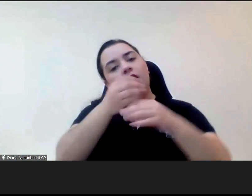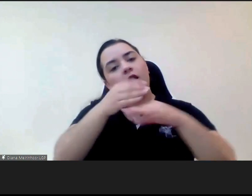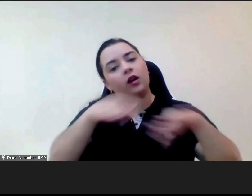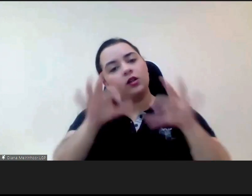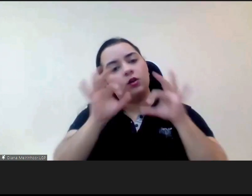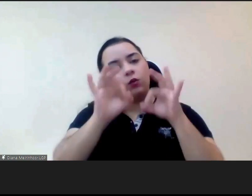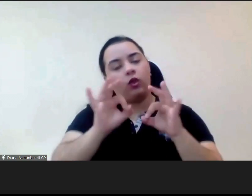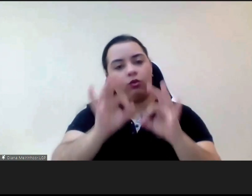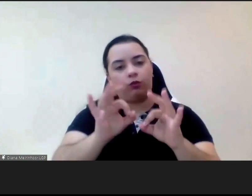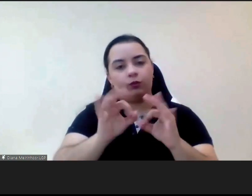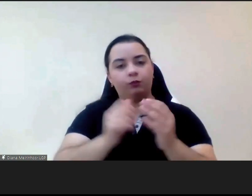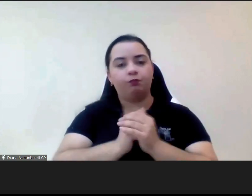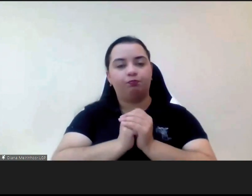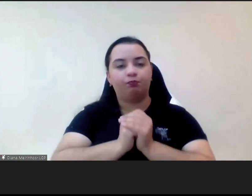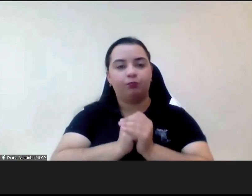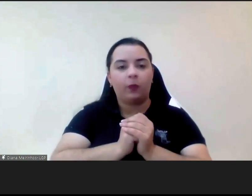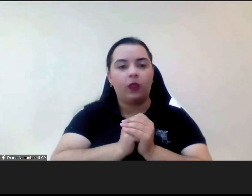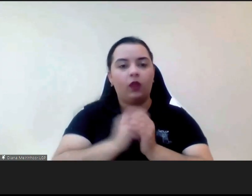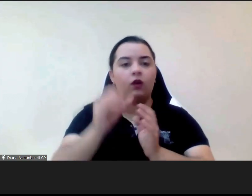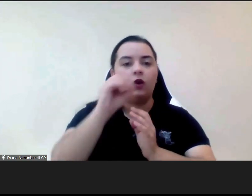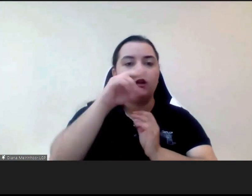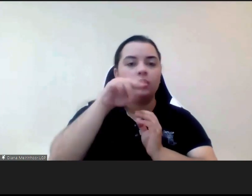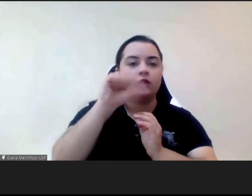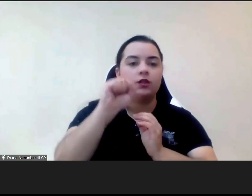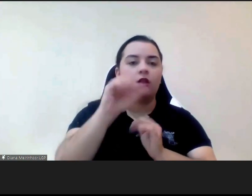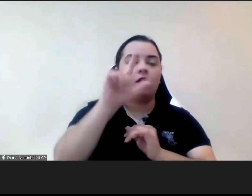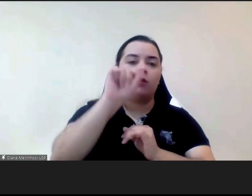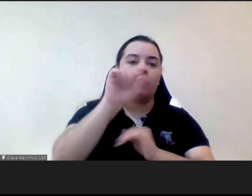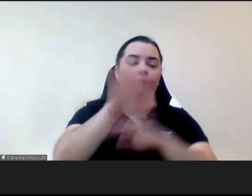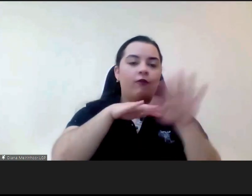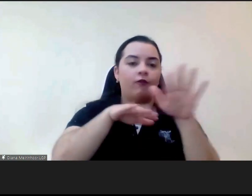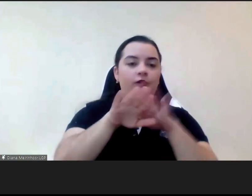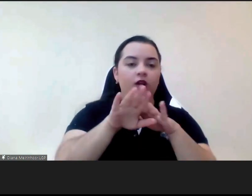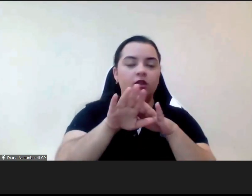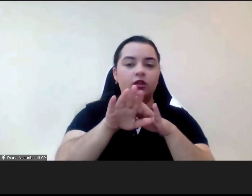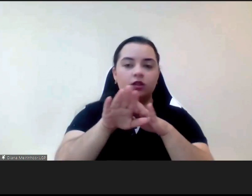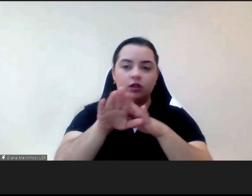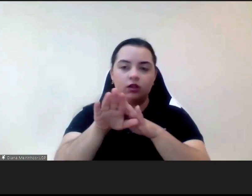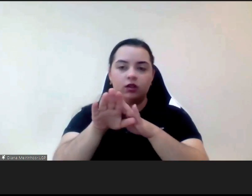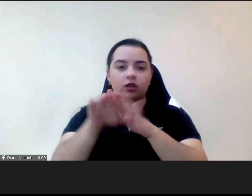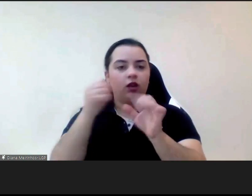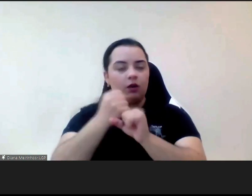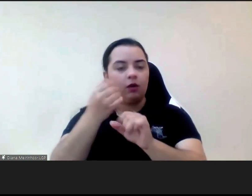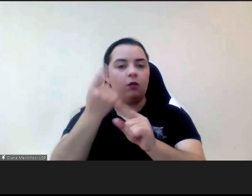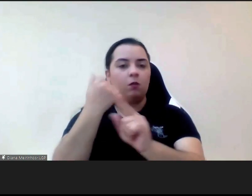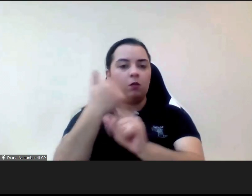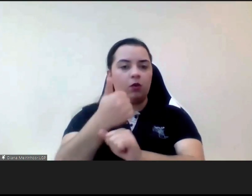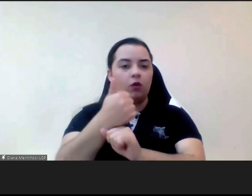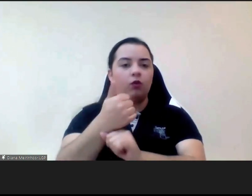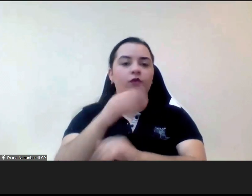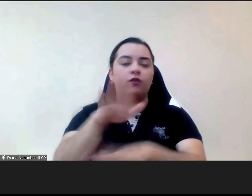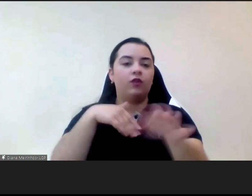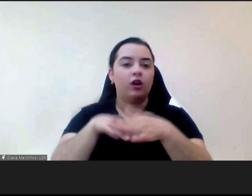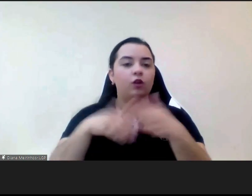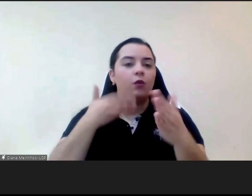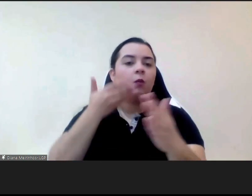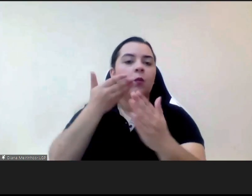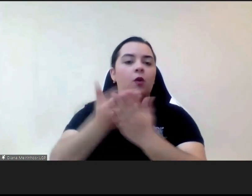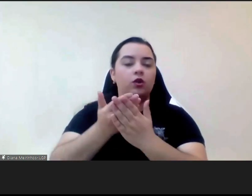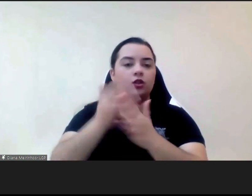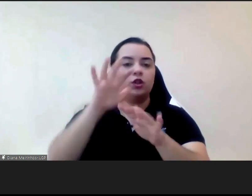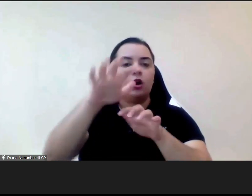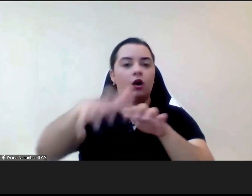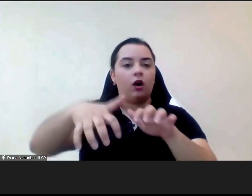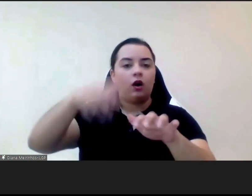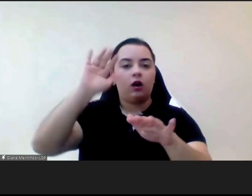com as propostas ao nosso Parlamento conseguimos alterar o artigo 30